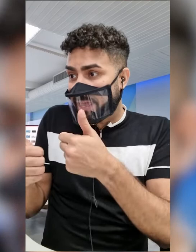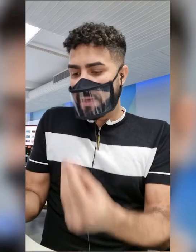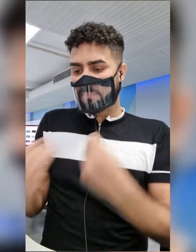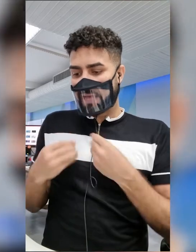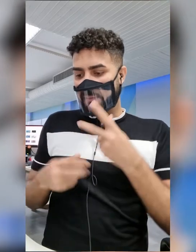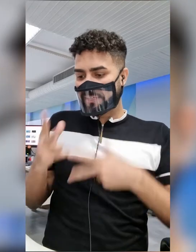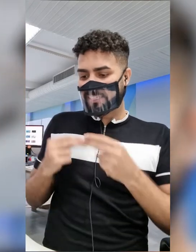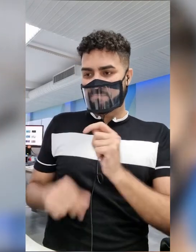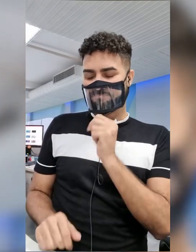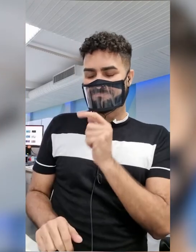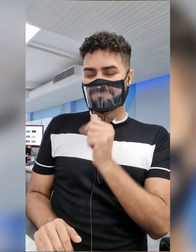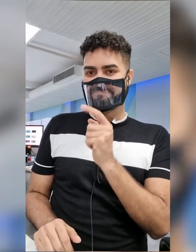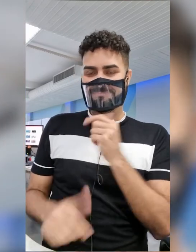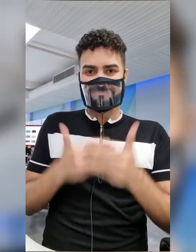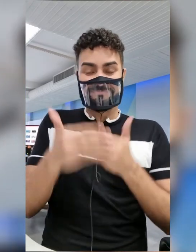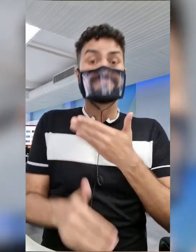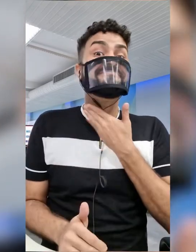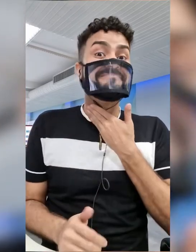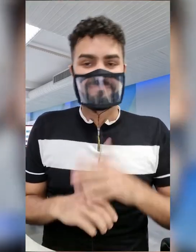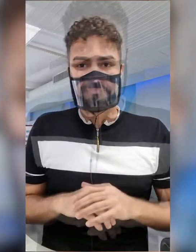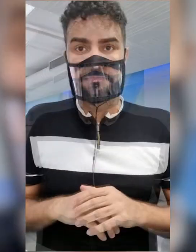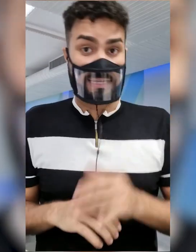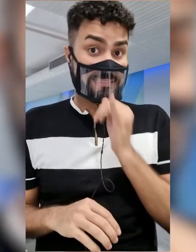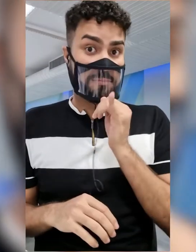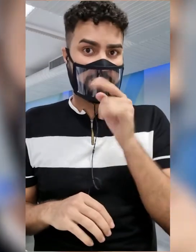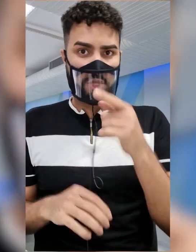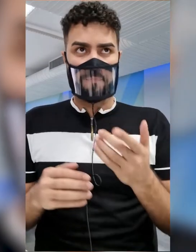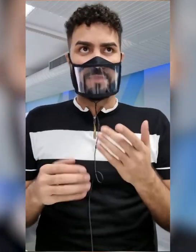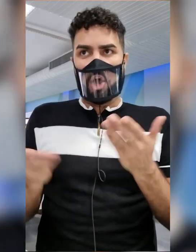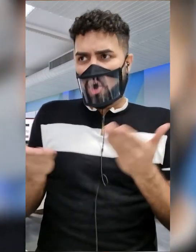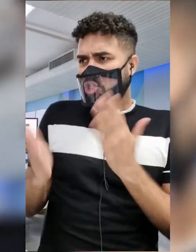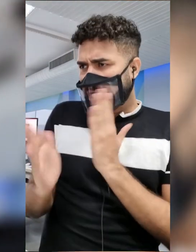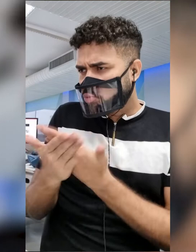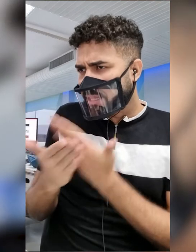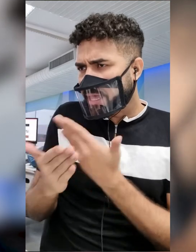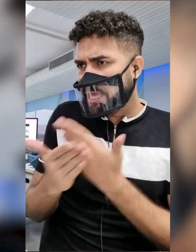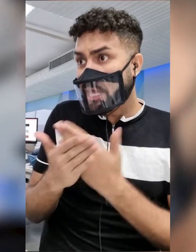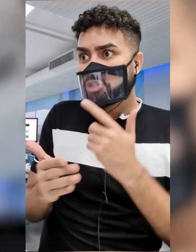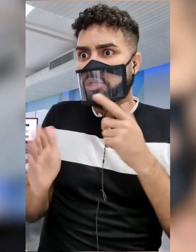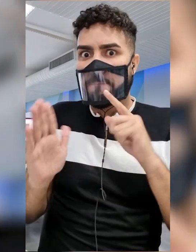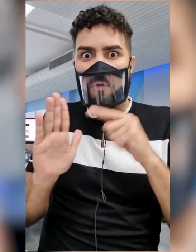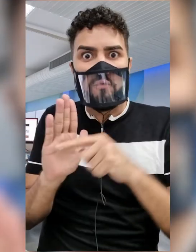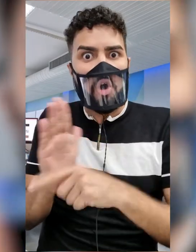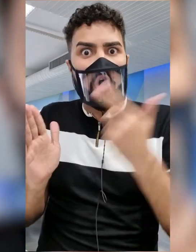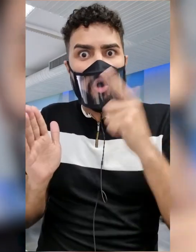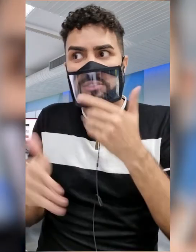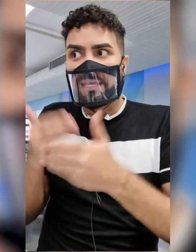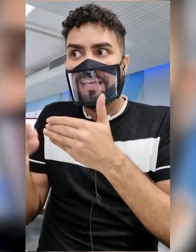manter motivado, na medida em que os estudos avançam. Hoje foi um dia que eu consegui avançar muito e aí eu vou parar